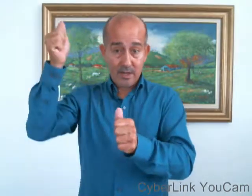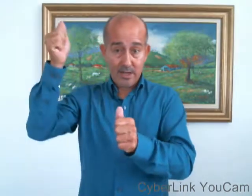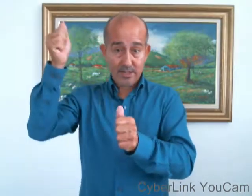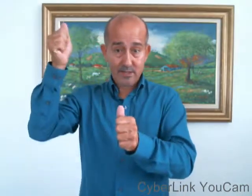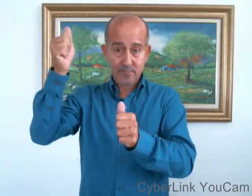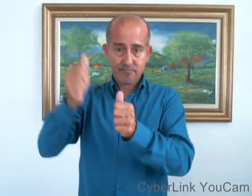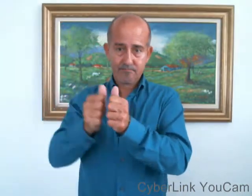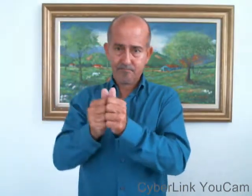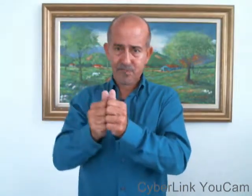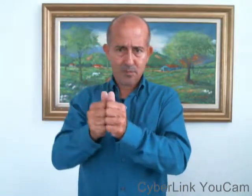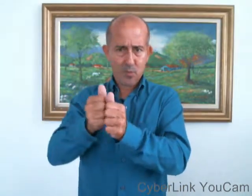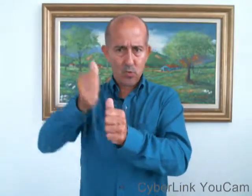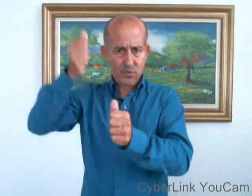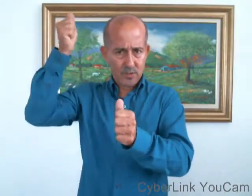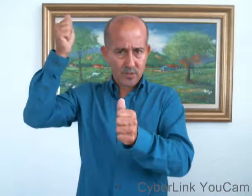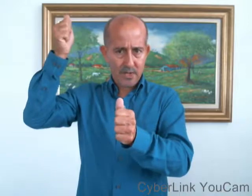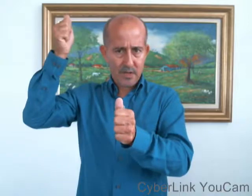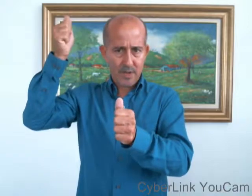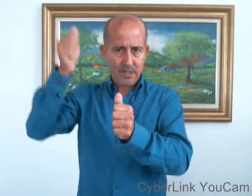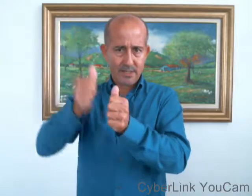más, the most, el más.